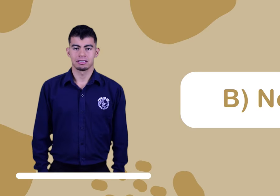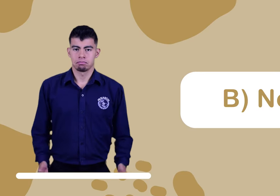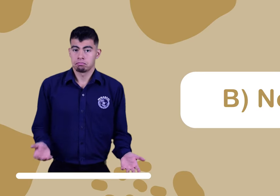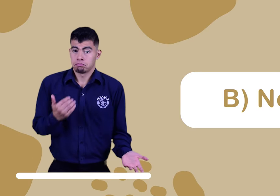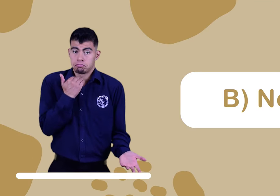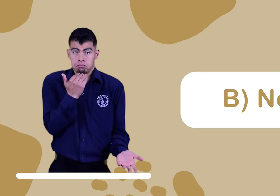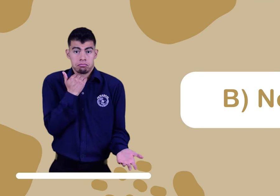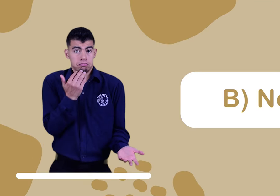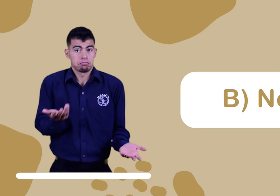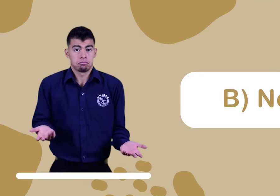No sé.